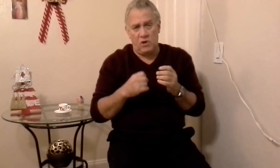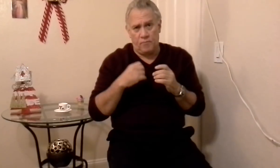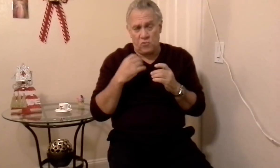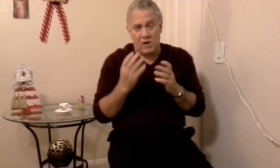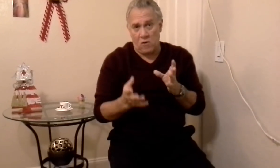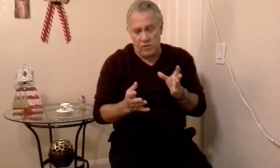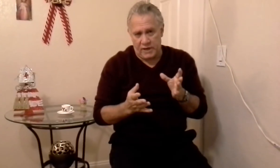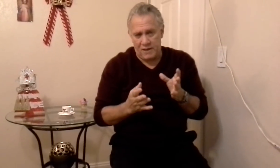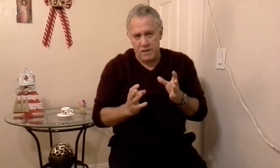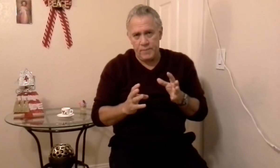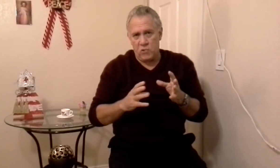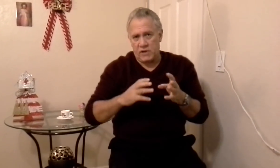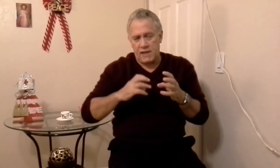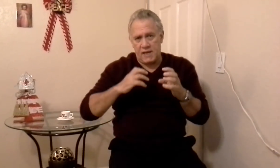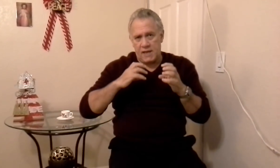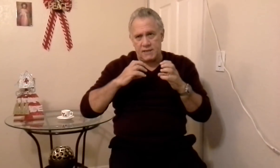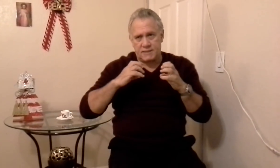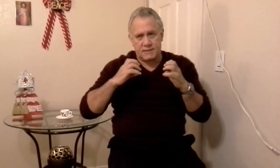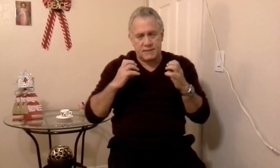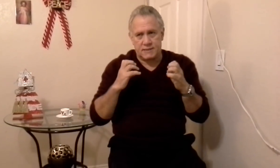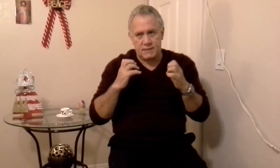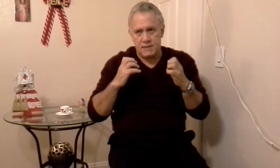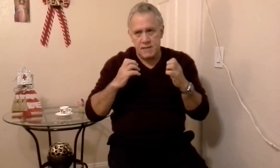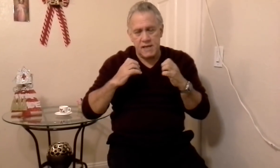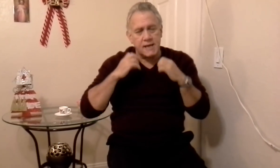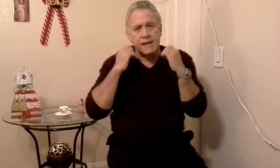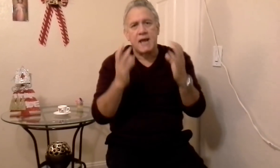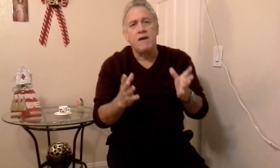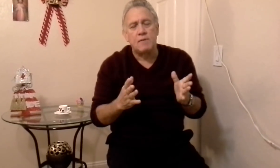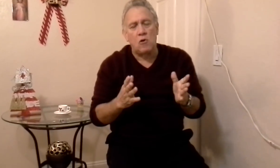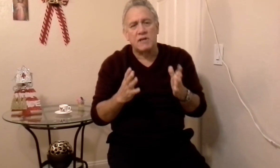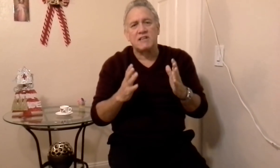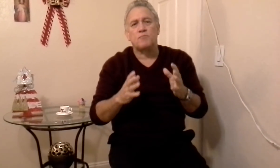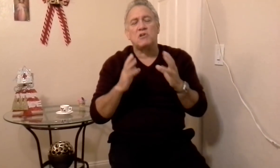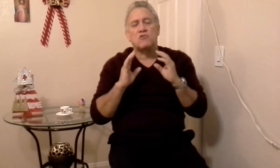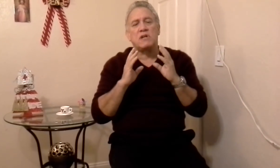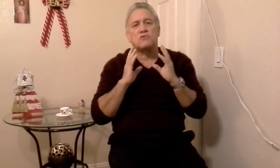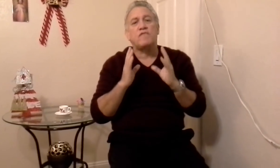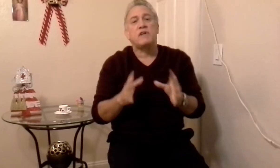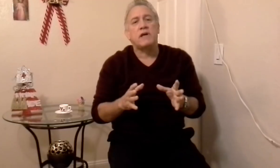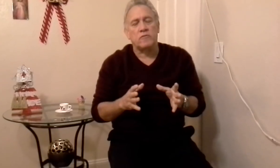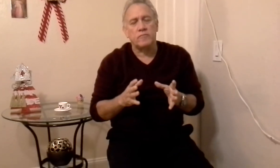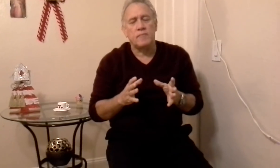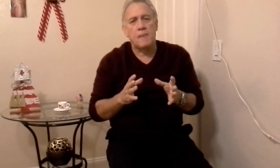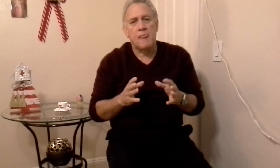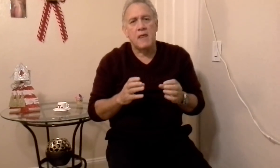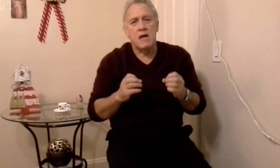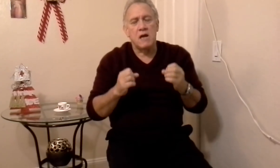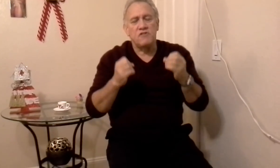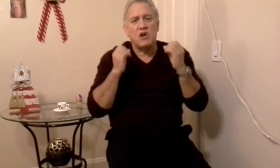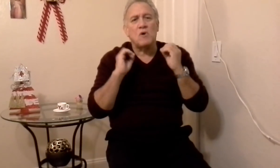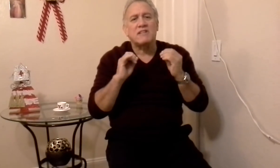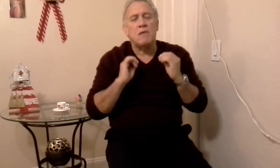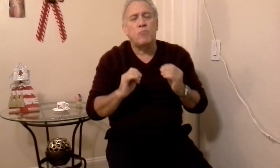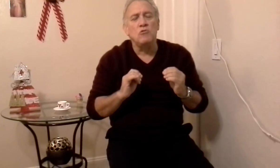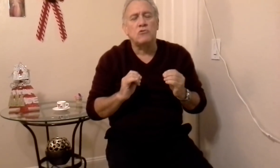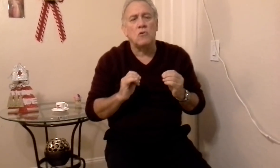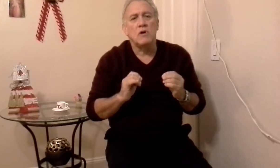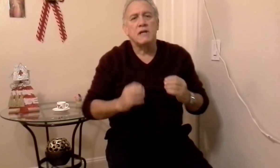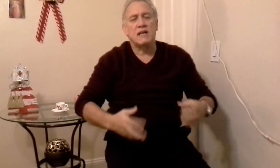menos por una hora, porque es increíble lo que esas personas sufrieron, llegó hasta el punto, que